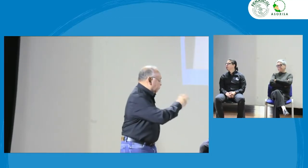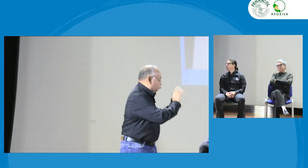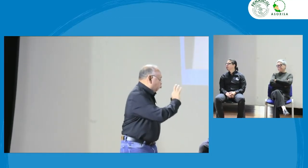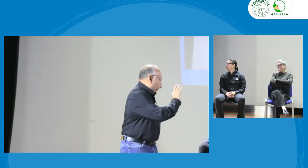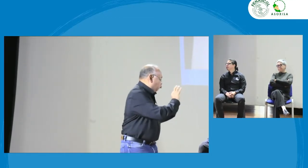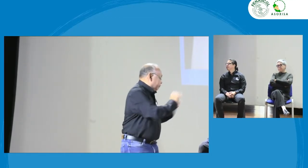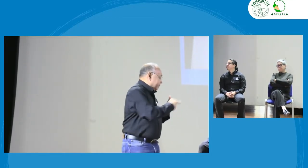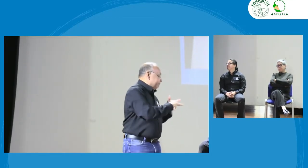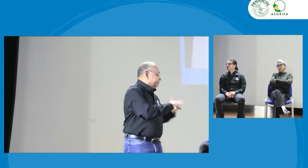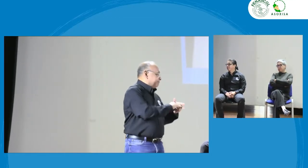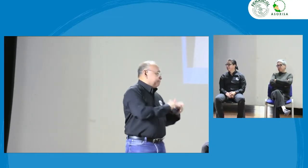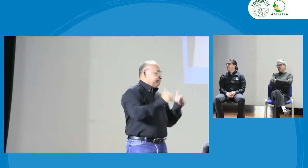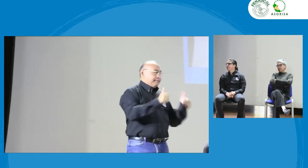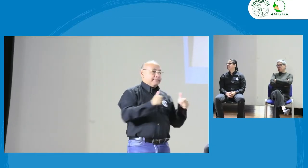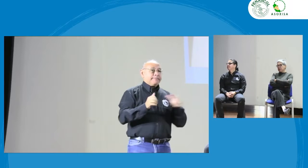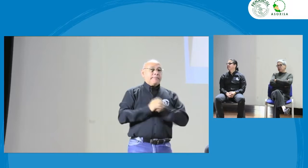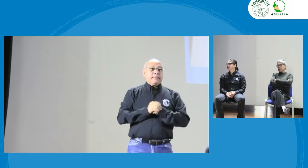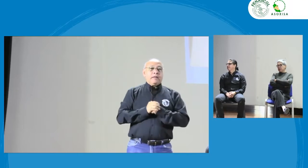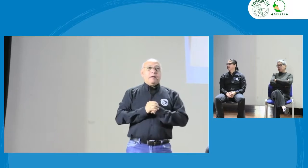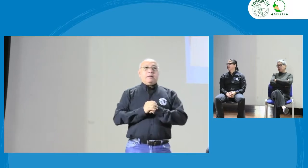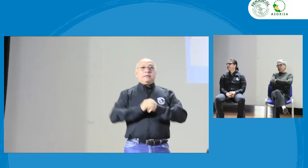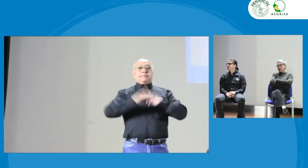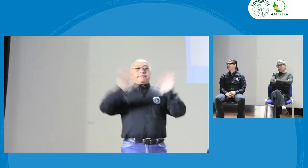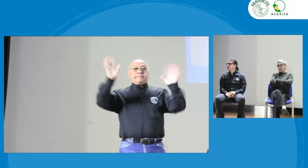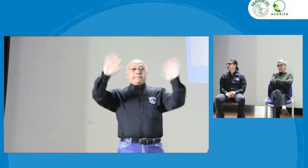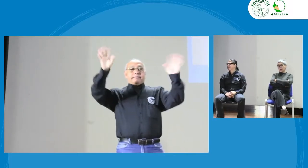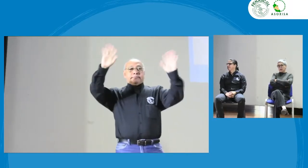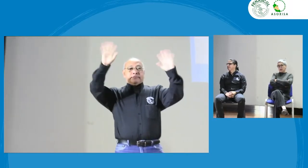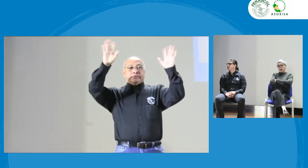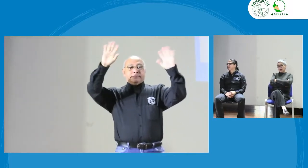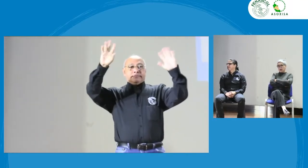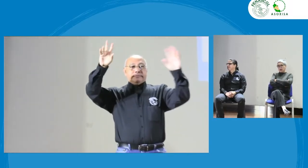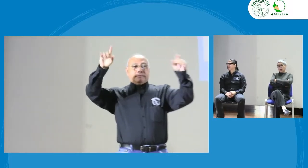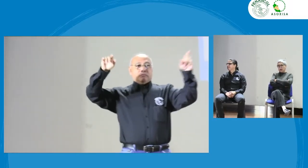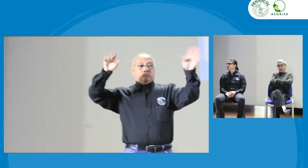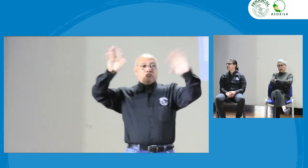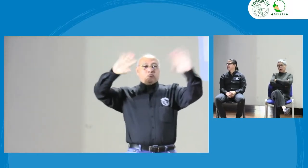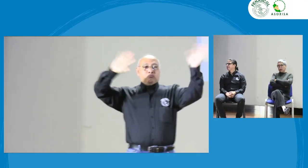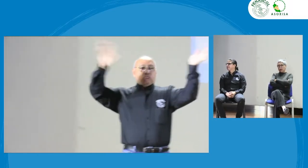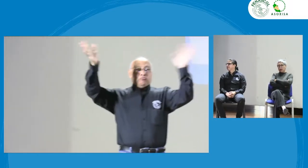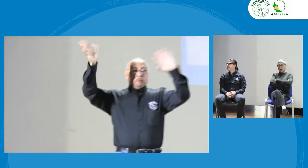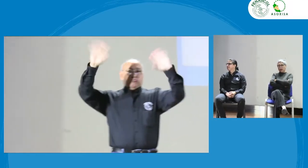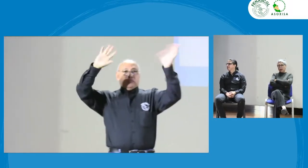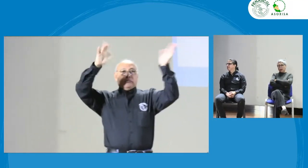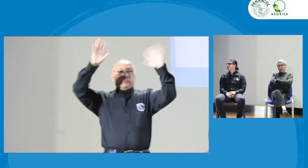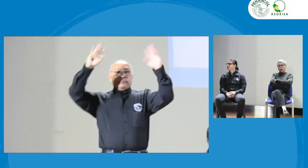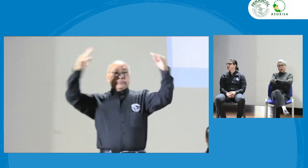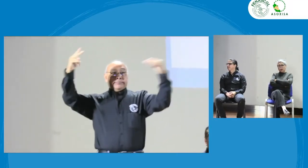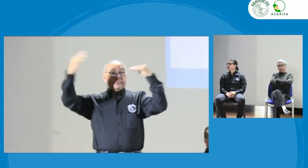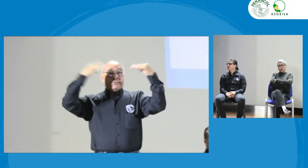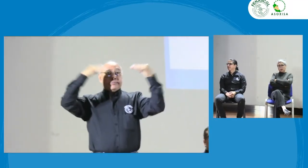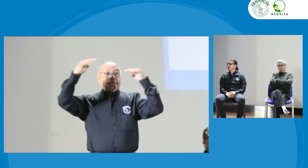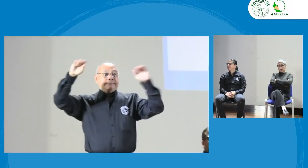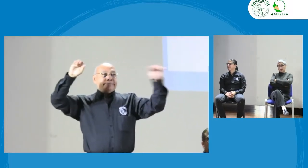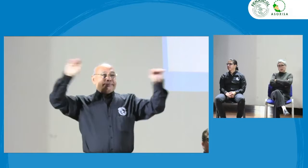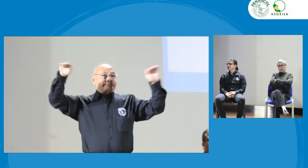No, no importa cámara Voy a hacer una intervención. Está ahí. Está ahí. Estoy